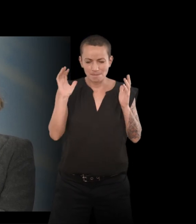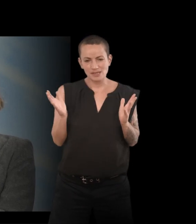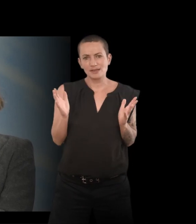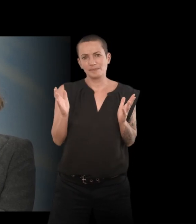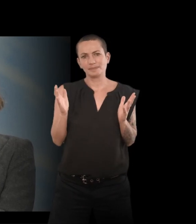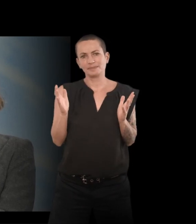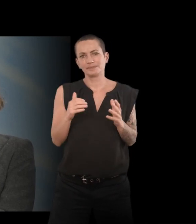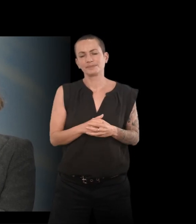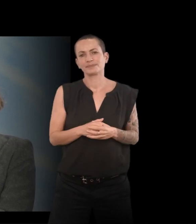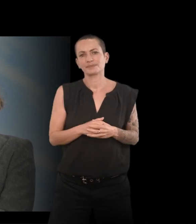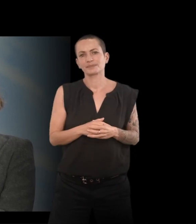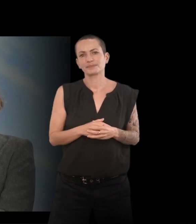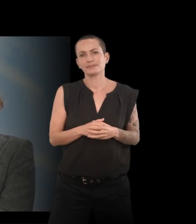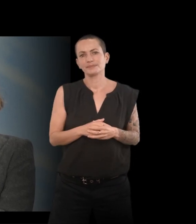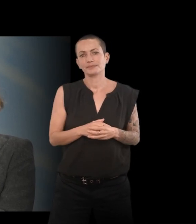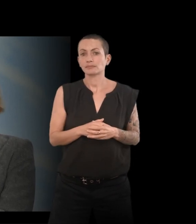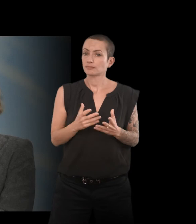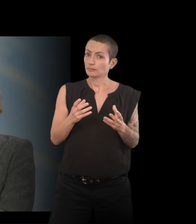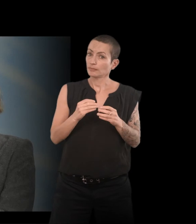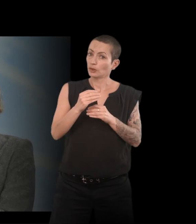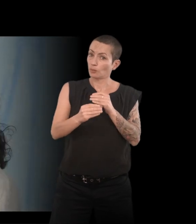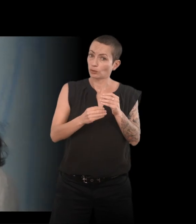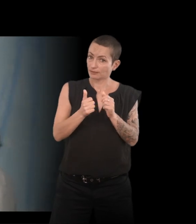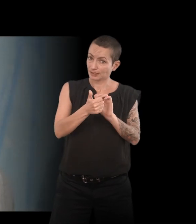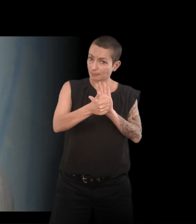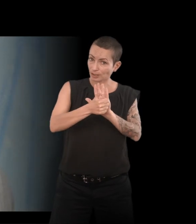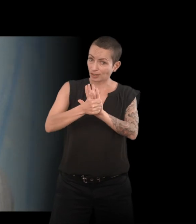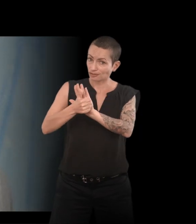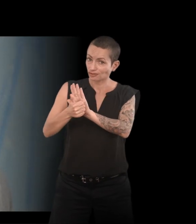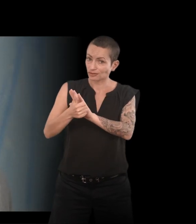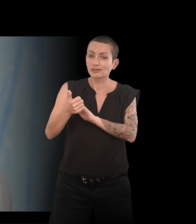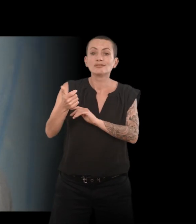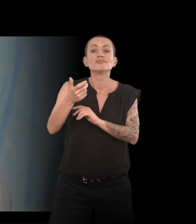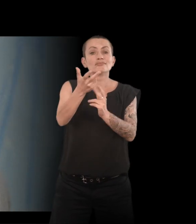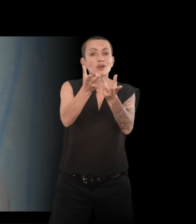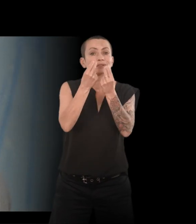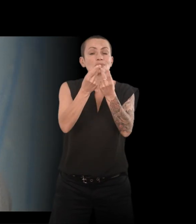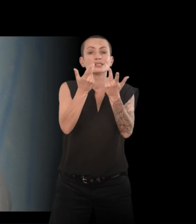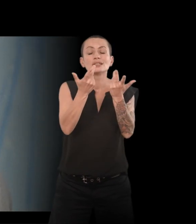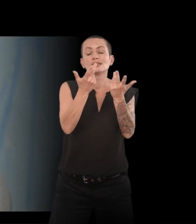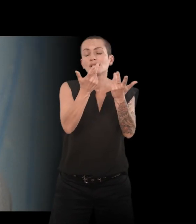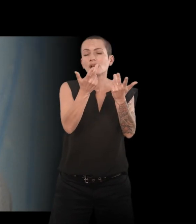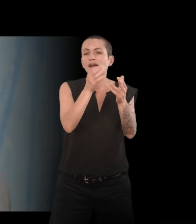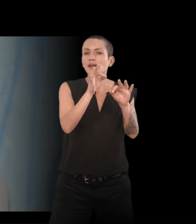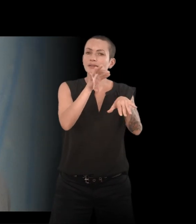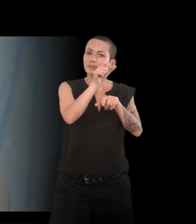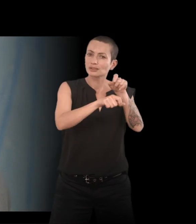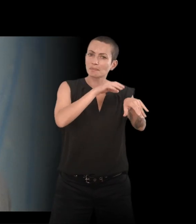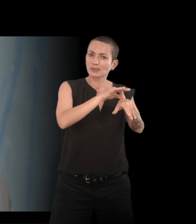Mais... C'est un monde de personnages aussi. Vous vous parlez des patients... Vous êtes hospitalisée à Bichat un moment, à l'hôpital Bichat,